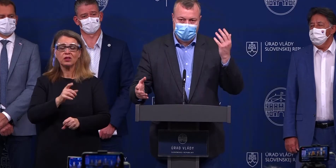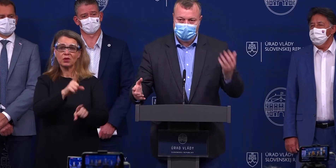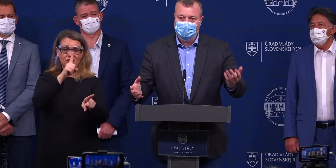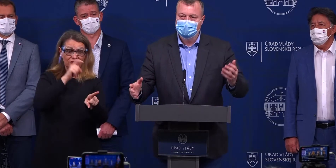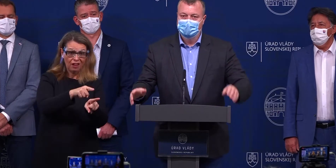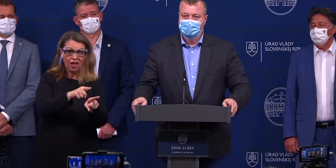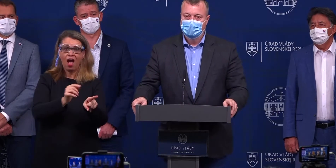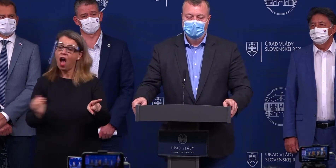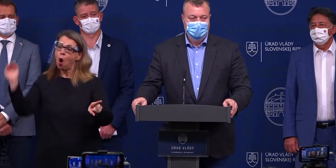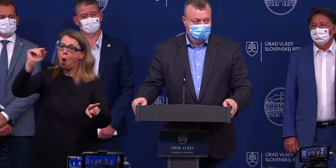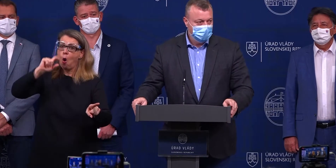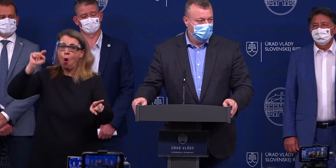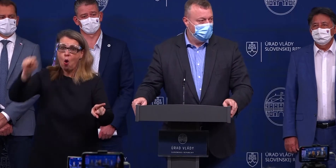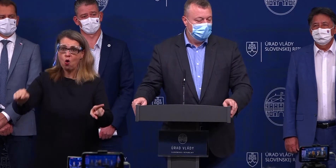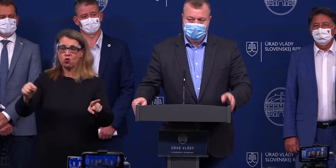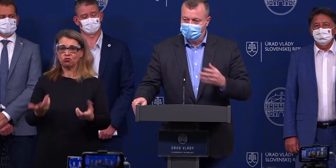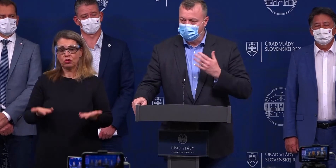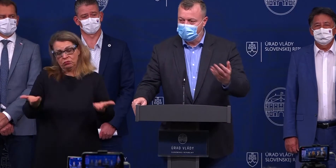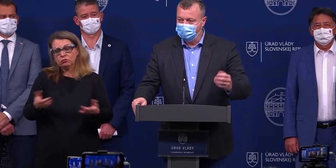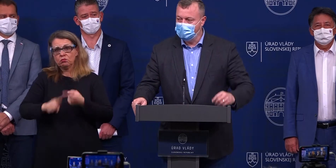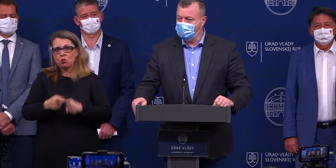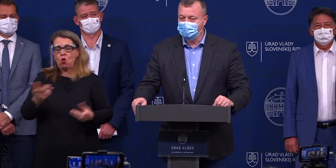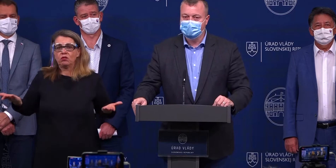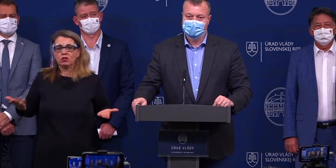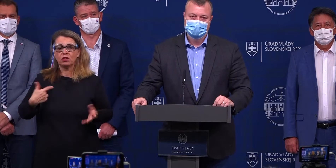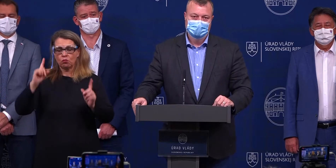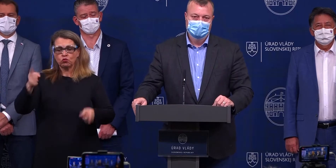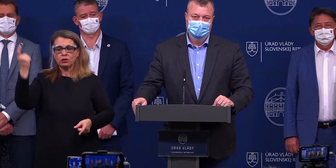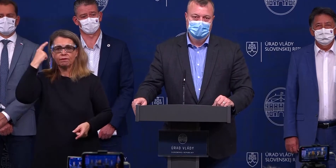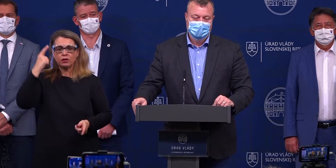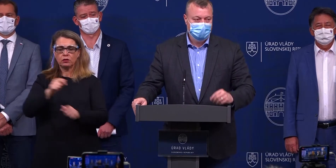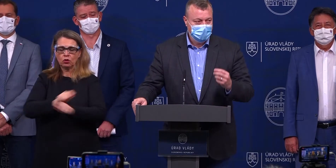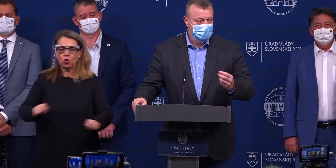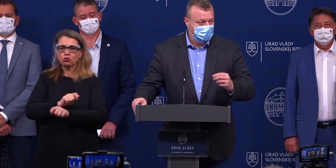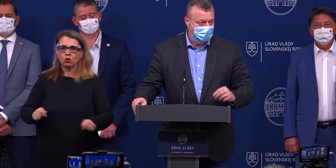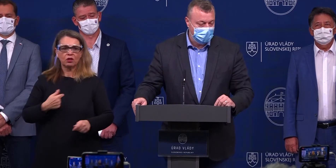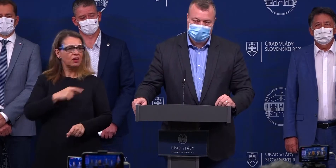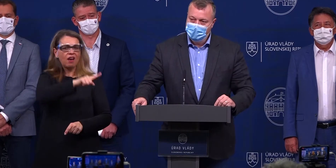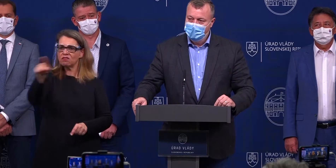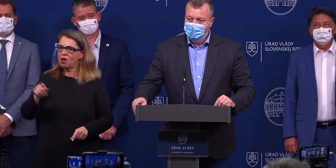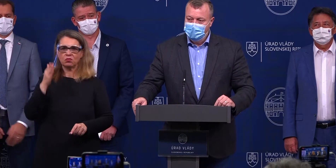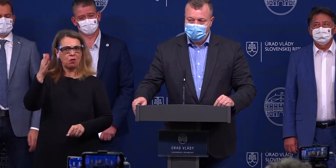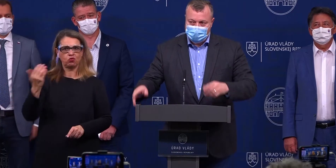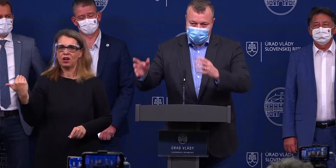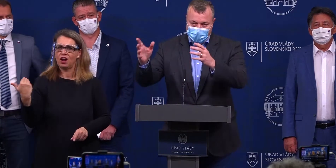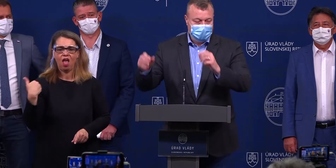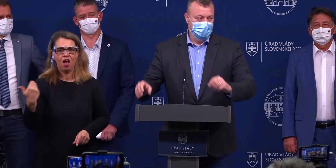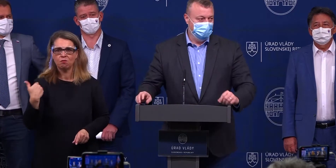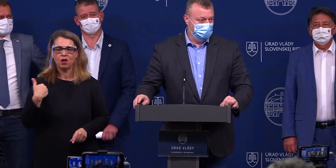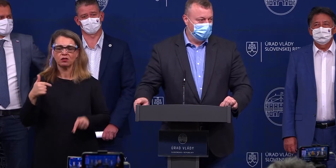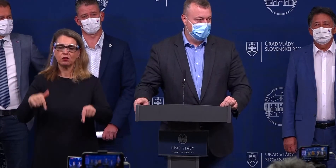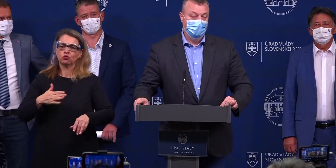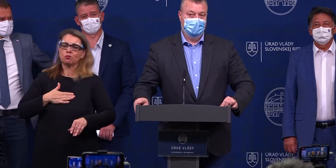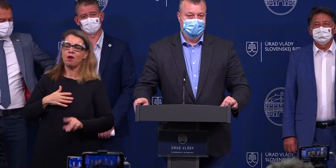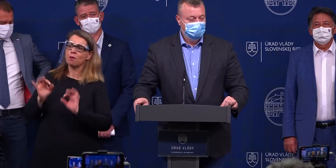možnosťou a zlou. O tom je žiaľ politika, že sa musíme vedieť rozhodovať. Ja vám nebudem klamať, že tu máme nejaké